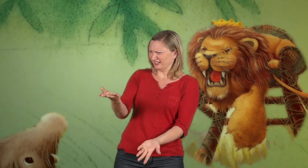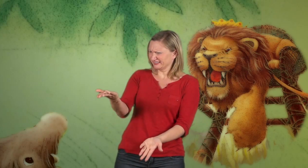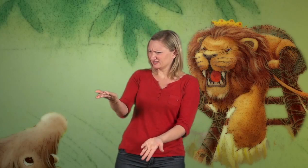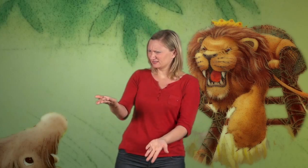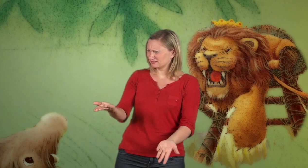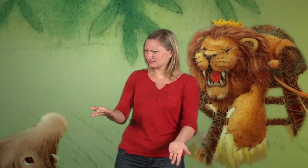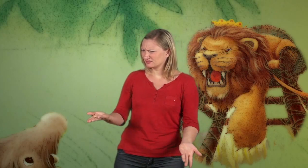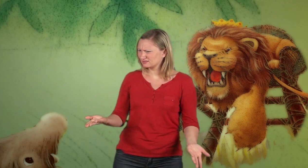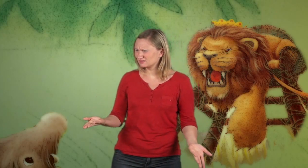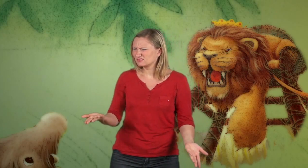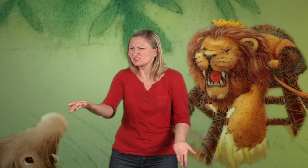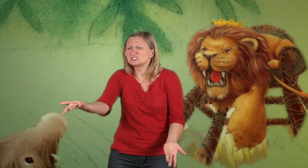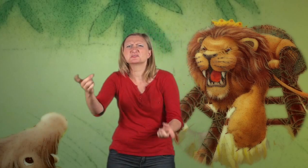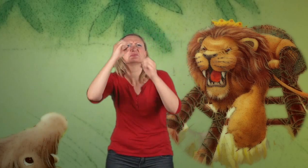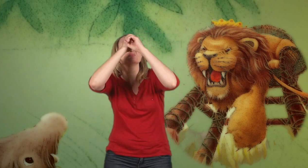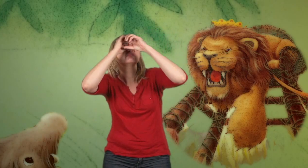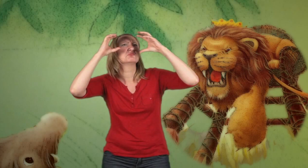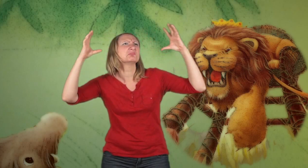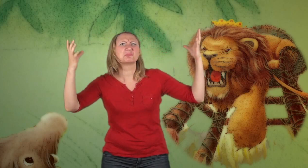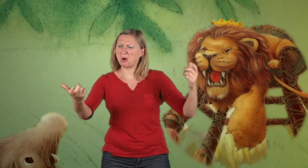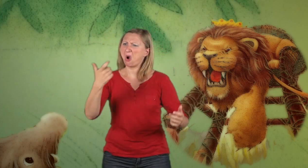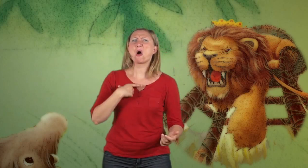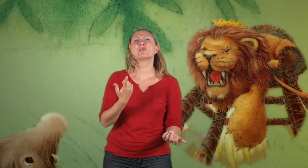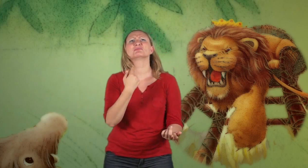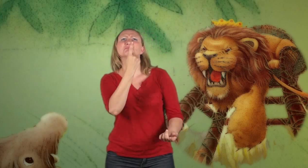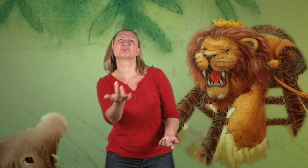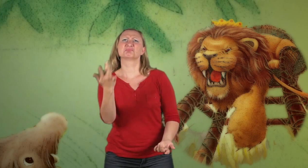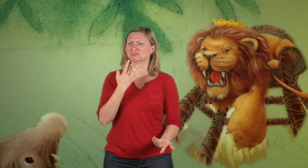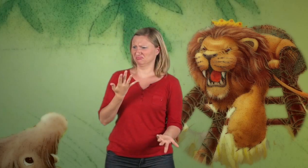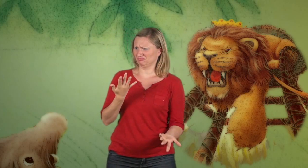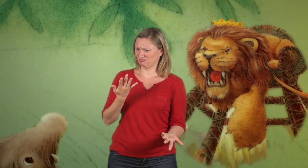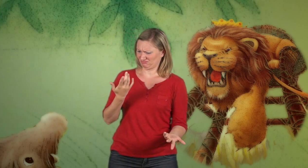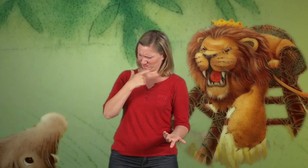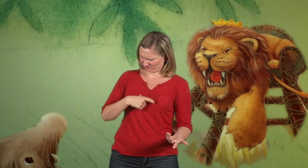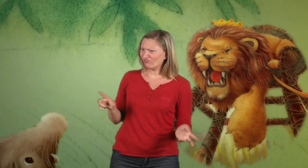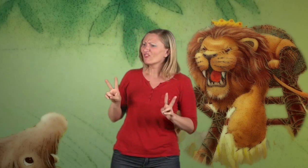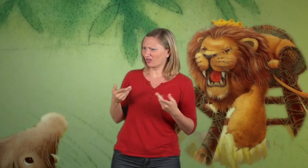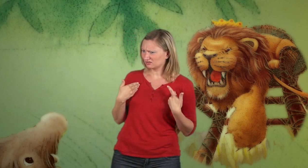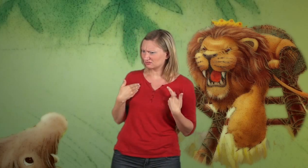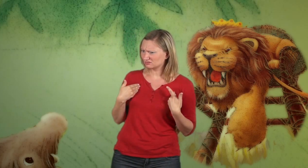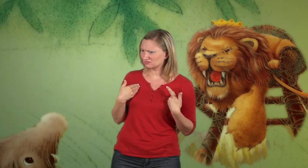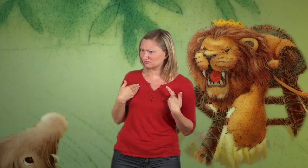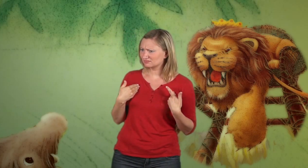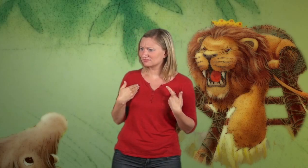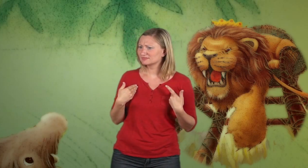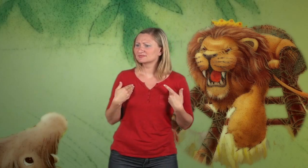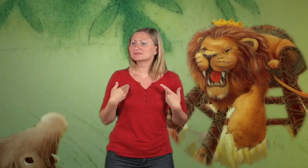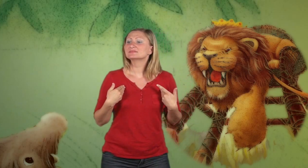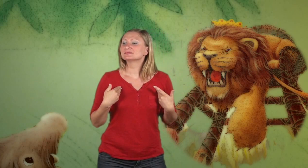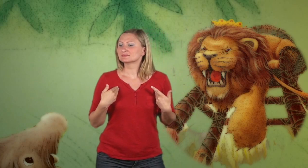So hatte noch keiner mit ihm zu sprechen gewagt. Was fällt dir ein, Schwein? Was glaubst du eigentlich, mit wem du